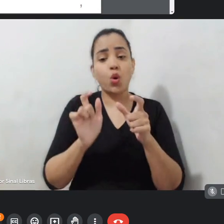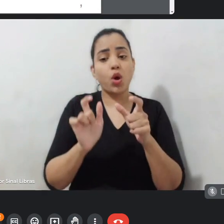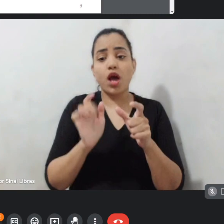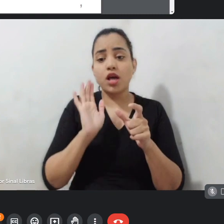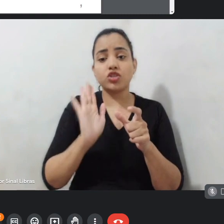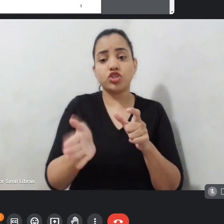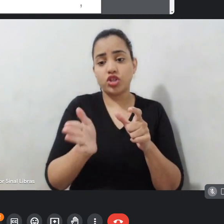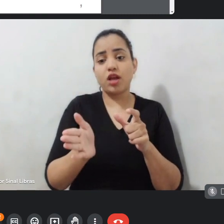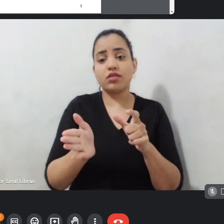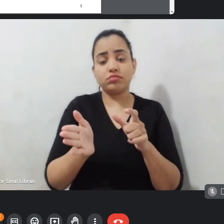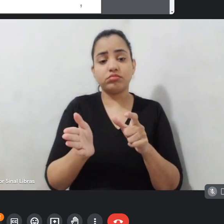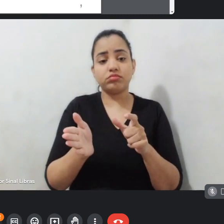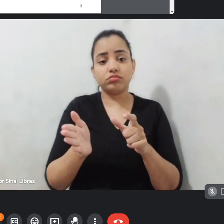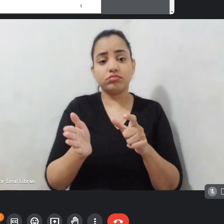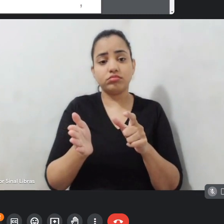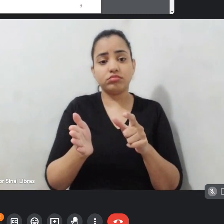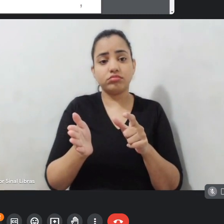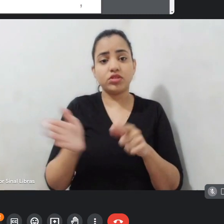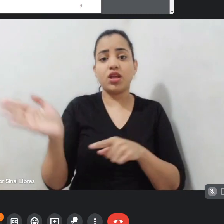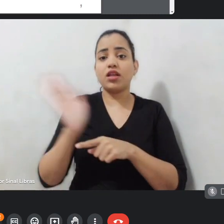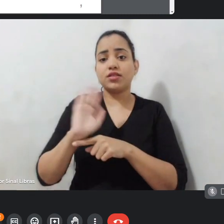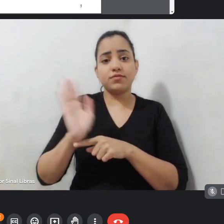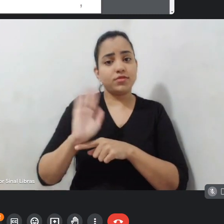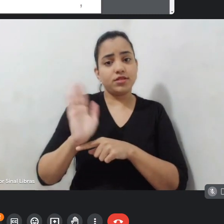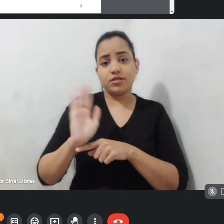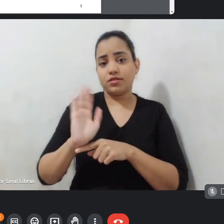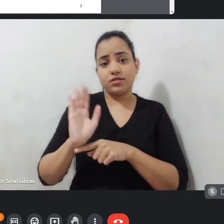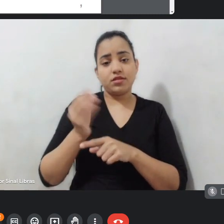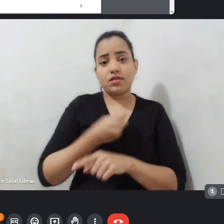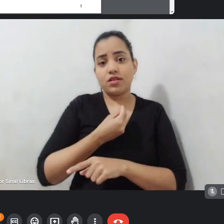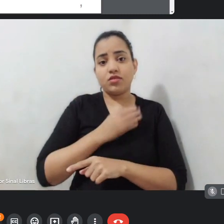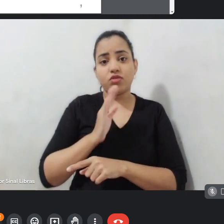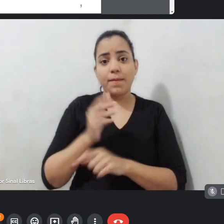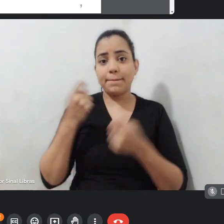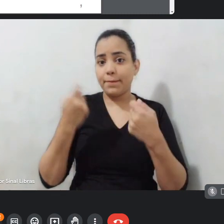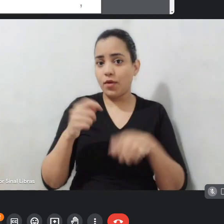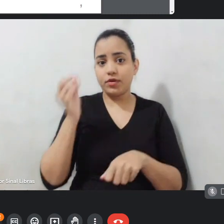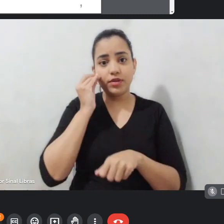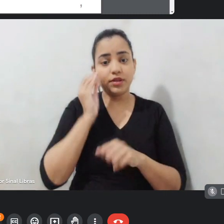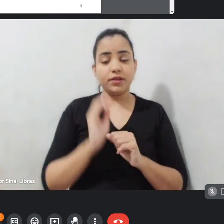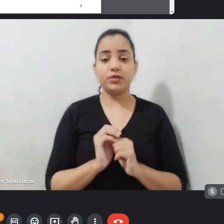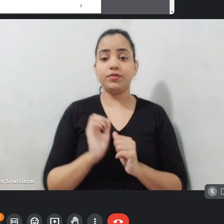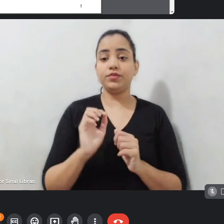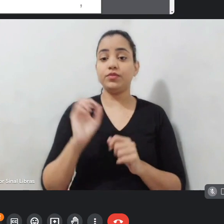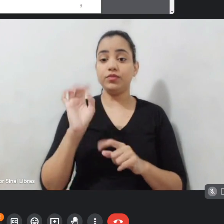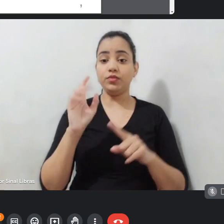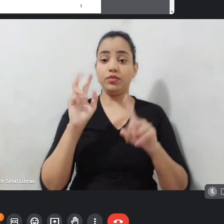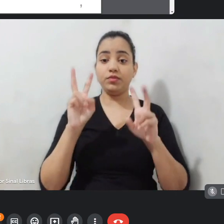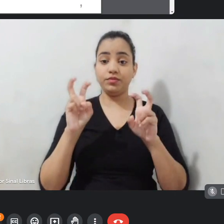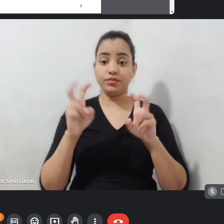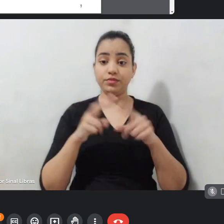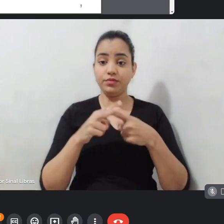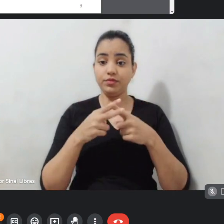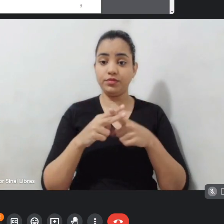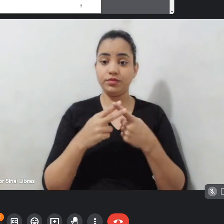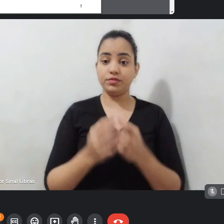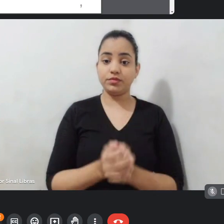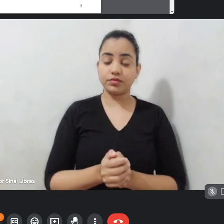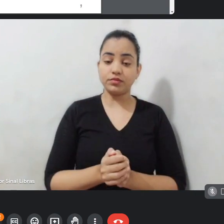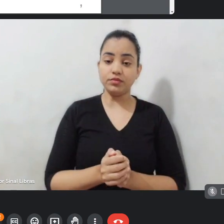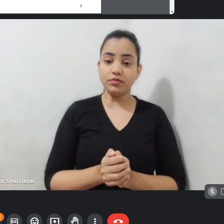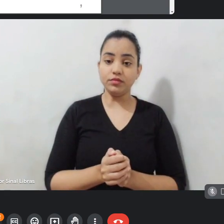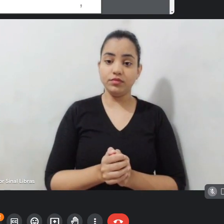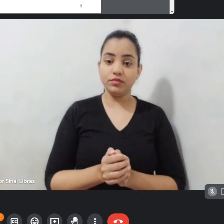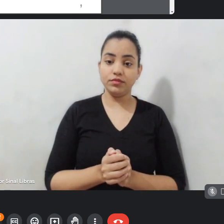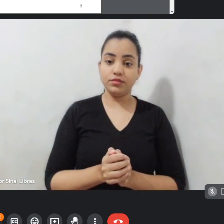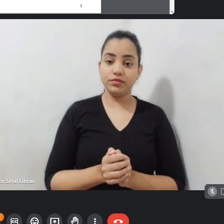exibição cinematográfica podem concorrer. E aí, para a reforma. A gente aqui está pensando em colocar